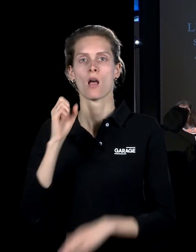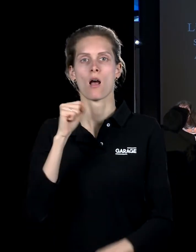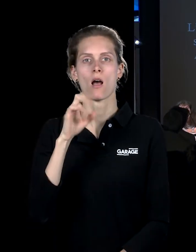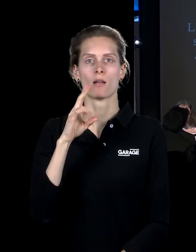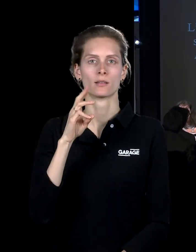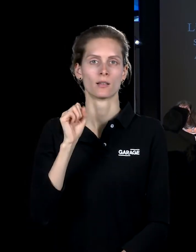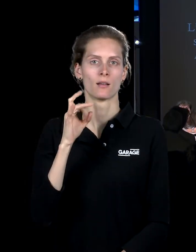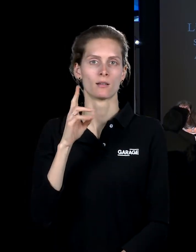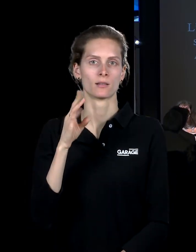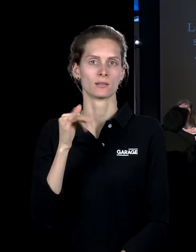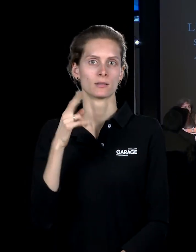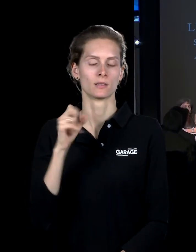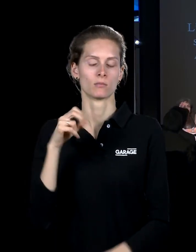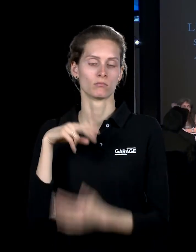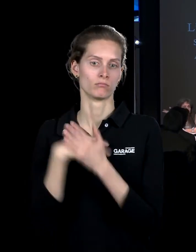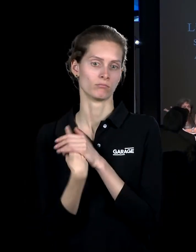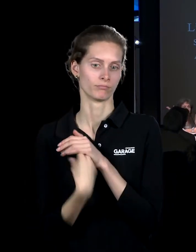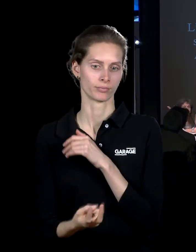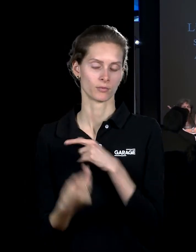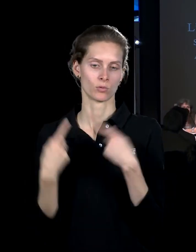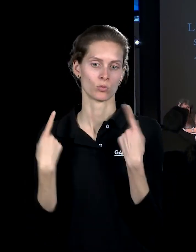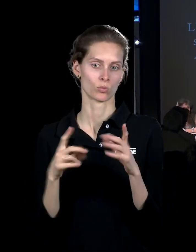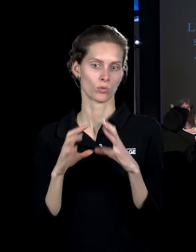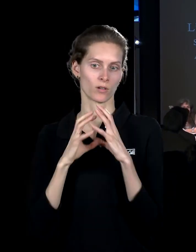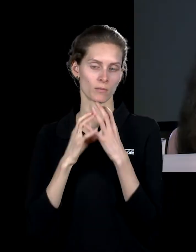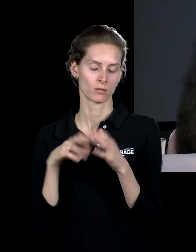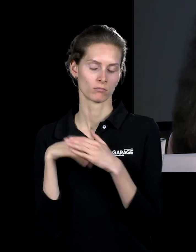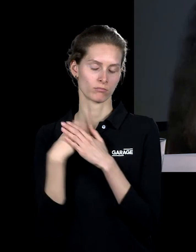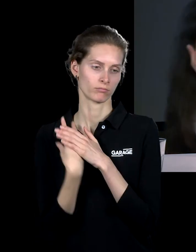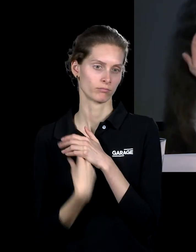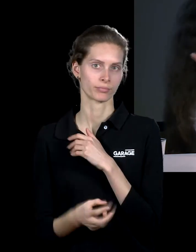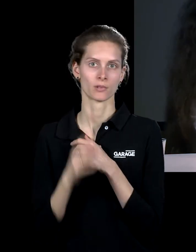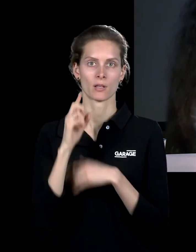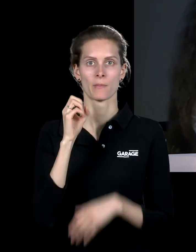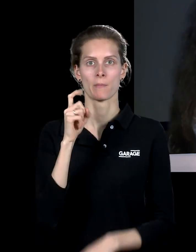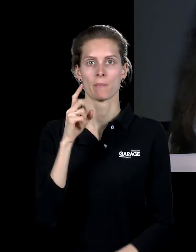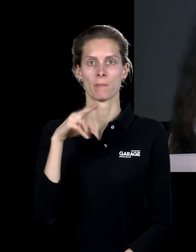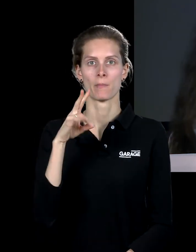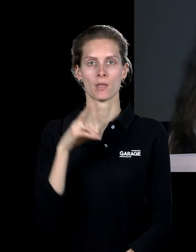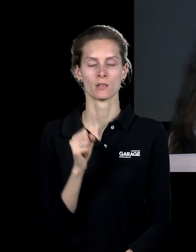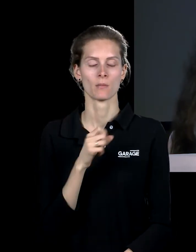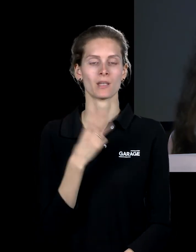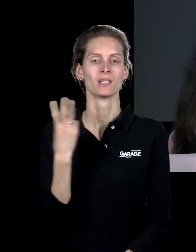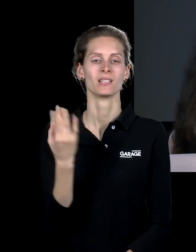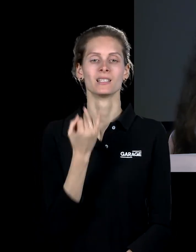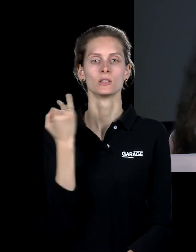в результате которого герои просто проваливаются в другой мир или проваливаются в бездну. Здесь история в трёх